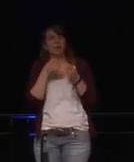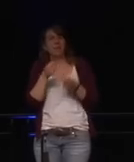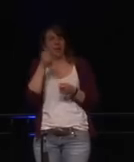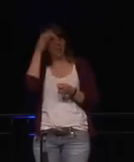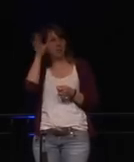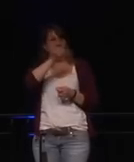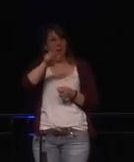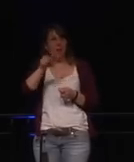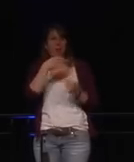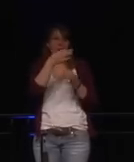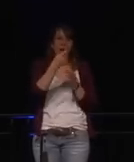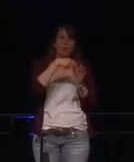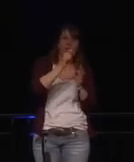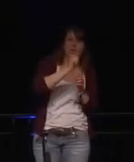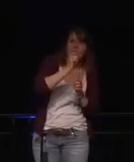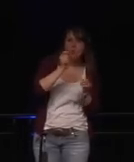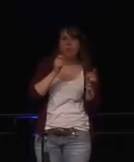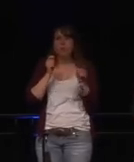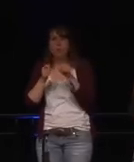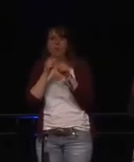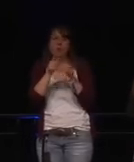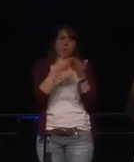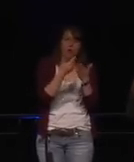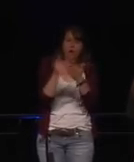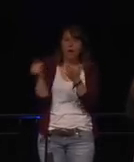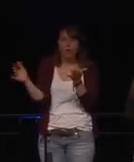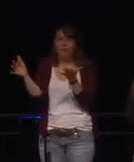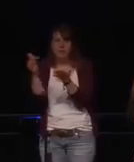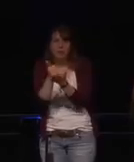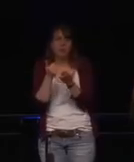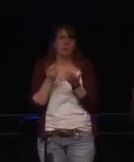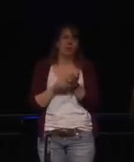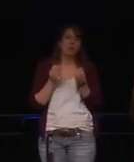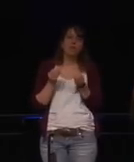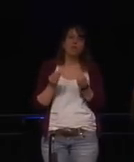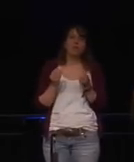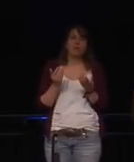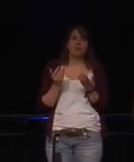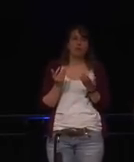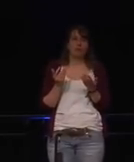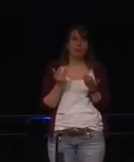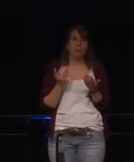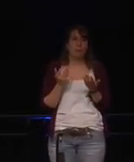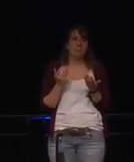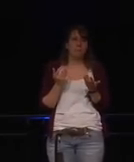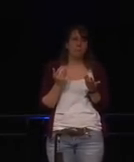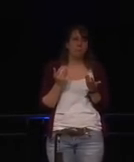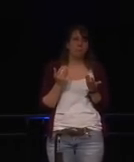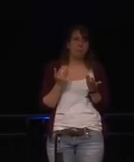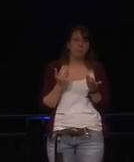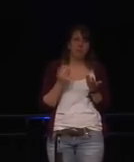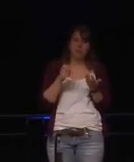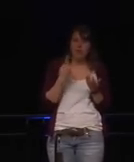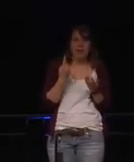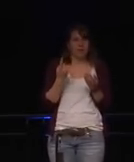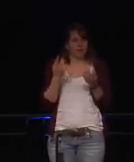Und natürlich habe ich auch von anderen Security Experts, mit denen ich interviewt habe, weil die erzählen